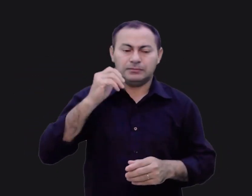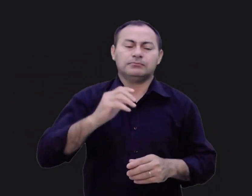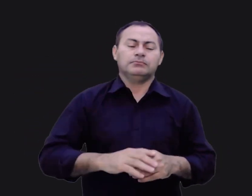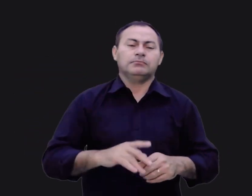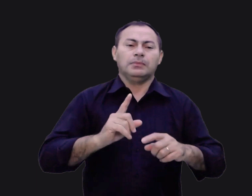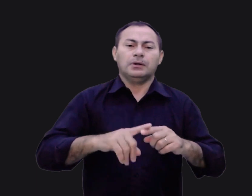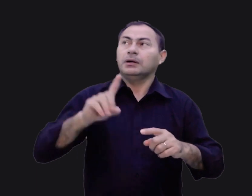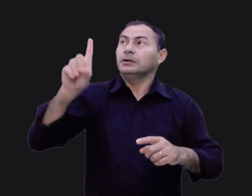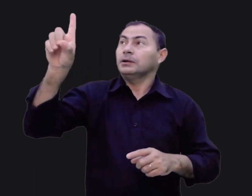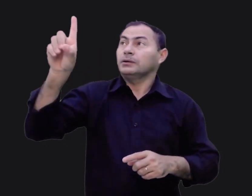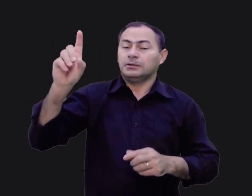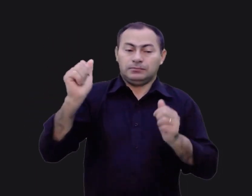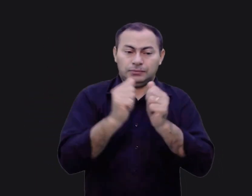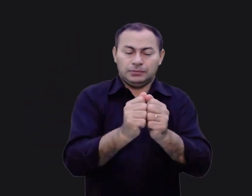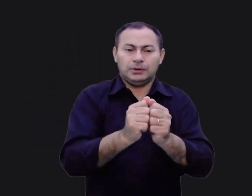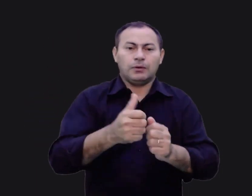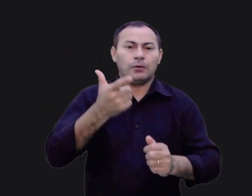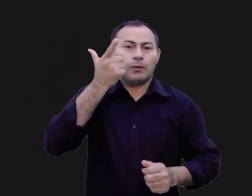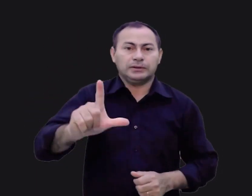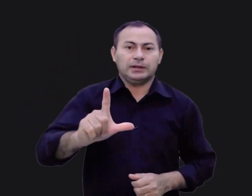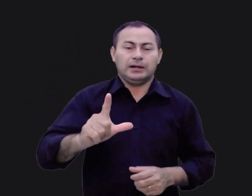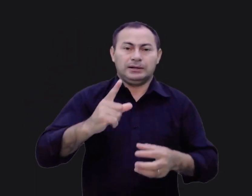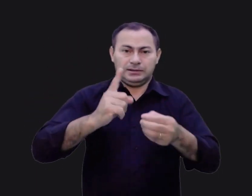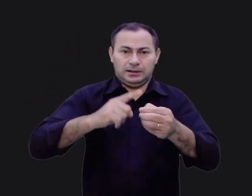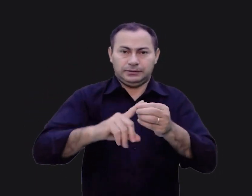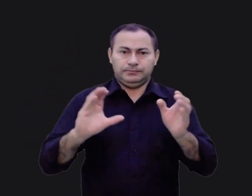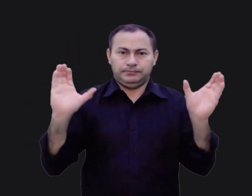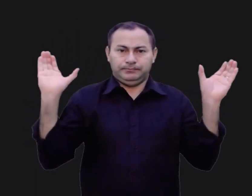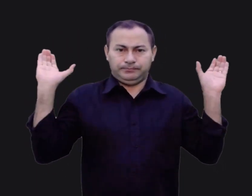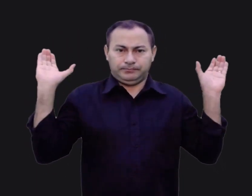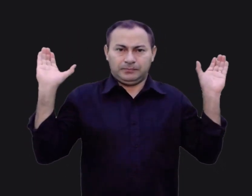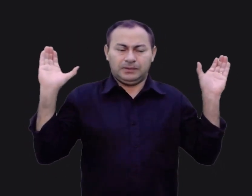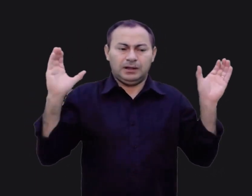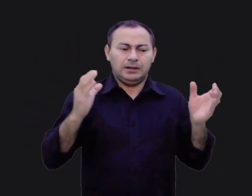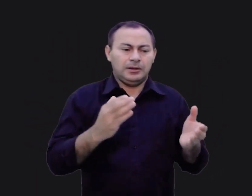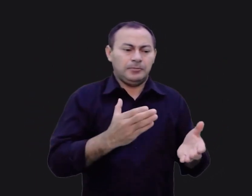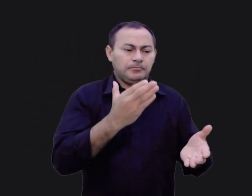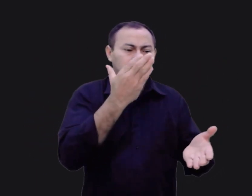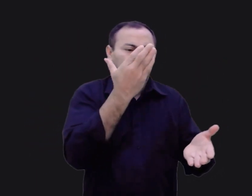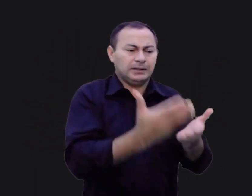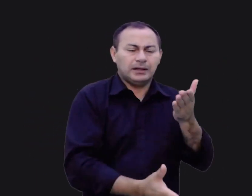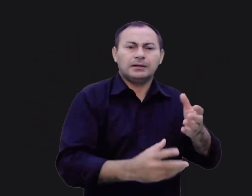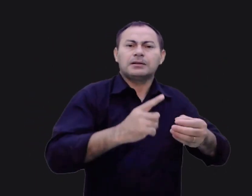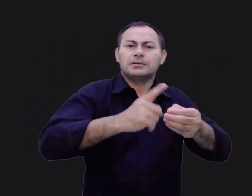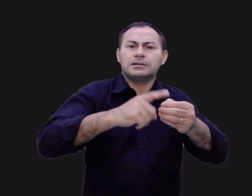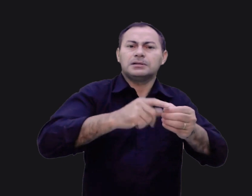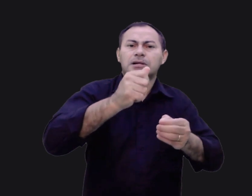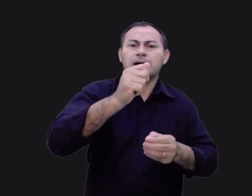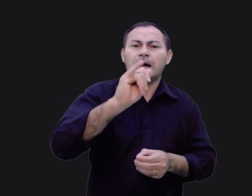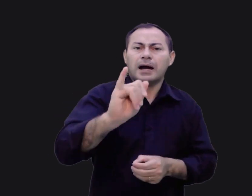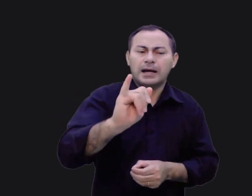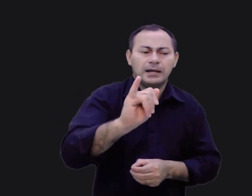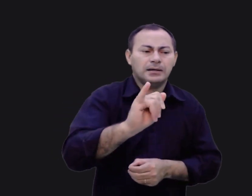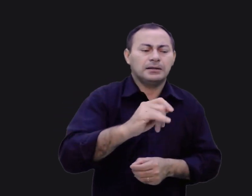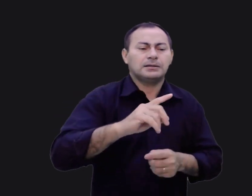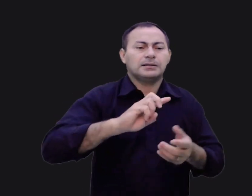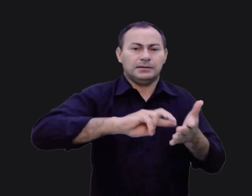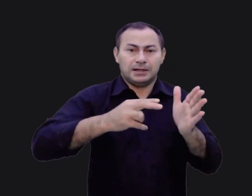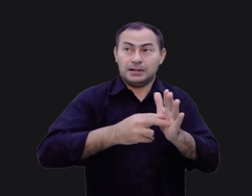com eles, eles conquistaram Jericó. Se eles tinham sido derrotados na cidade de Ai, significava que Deus não estava com